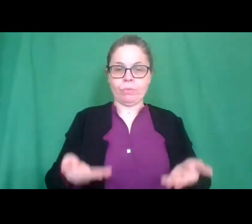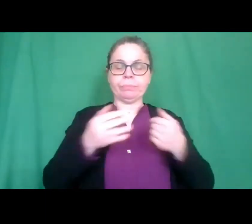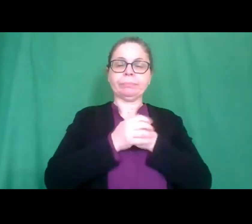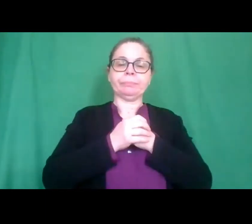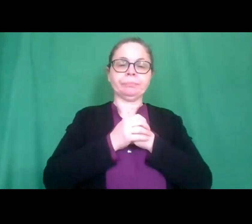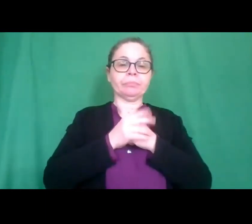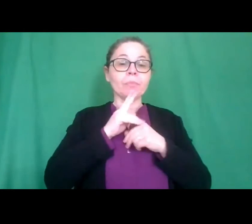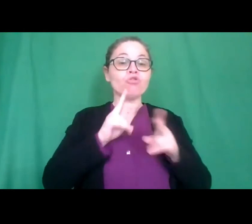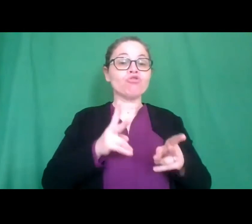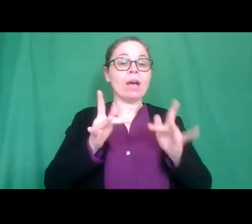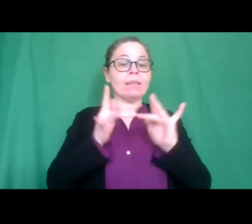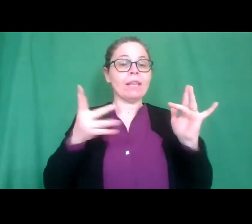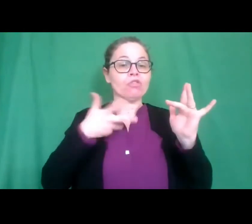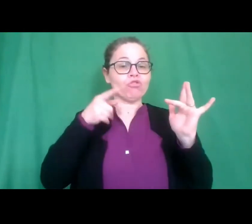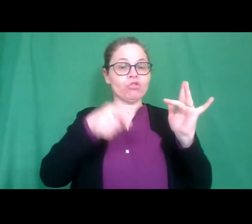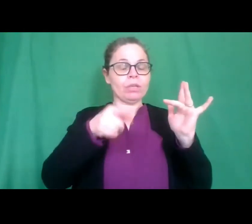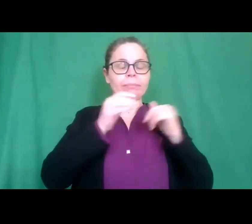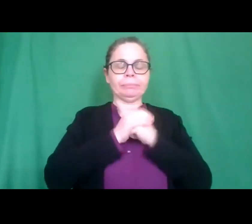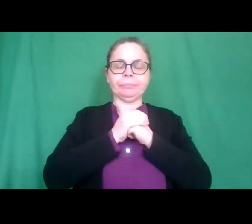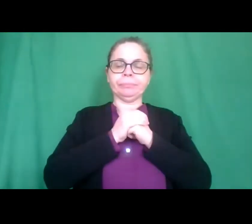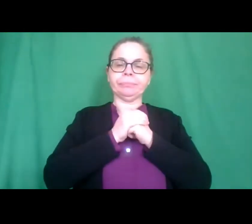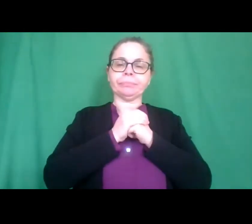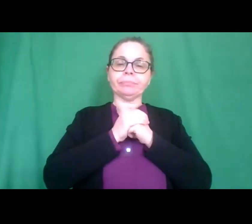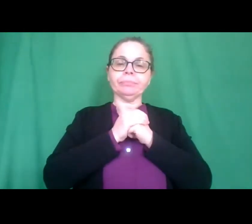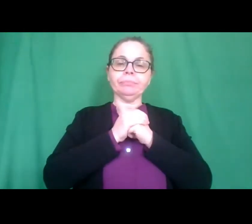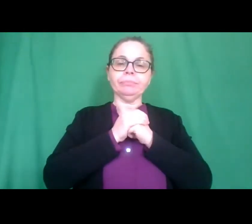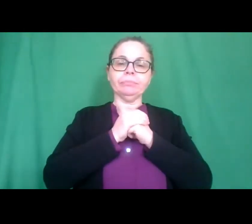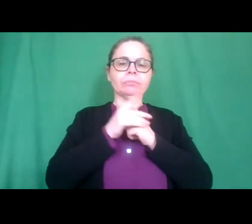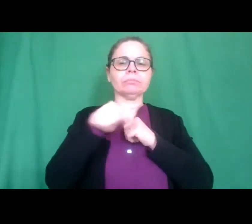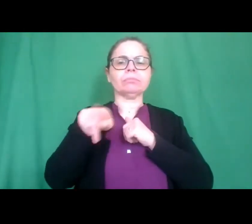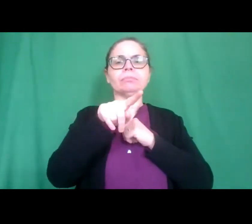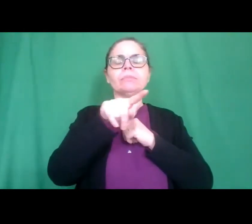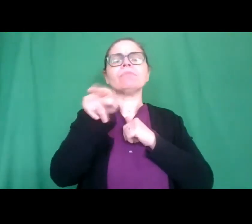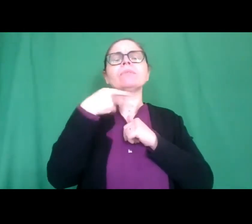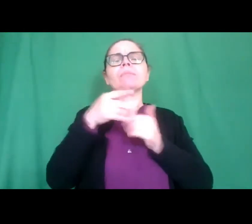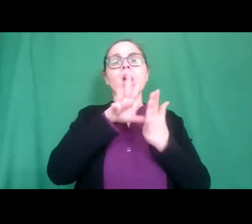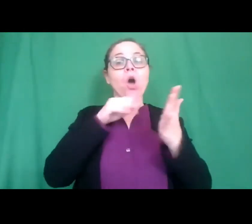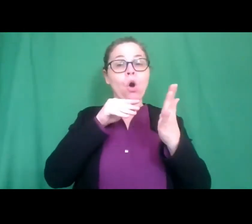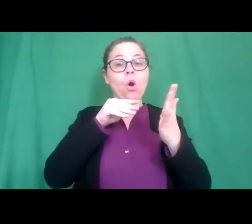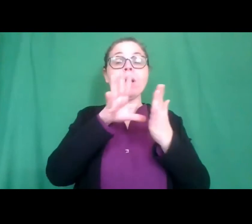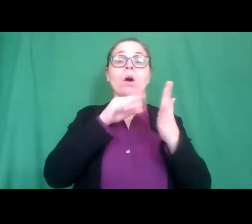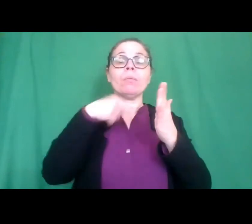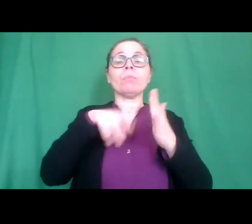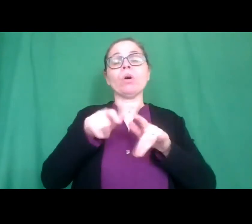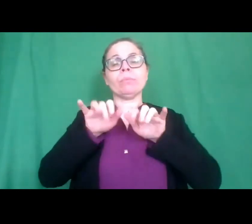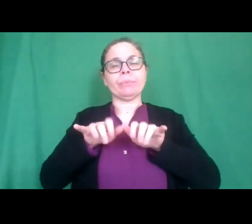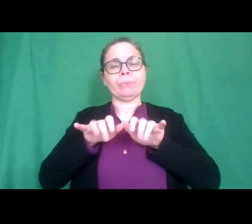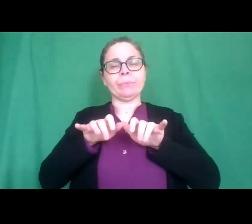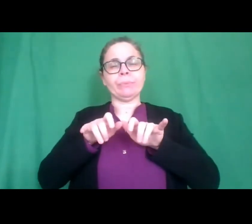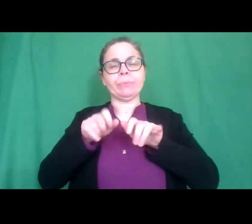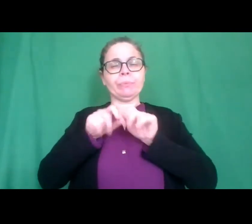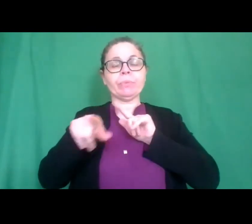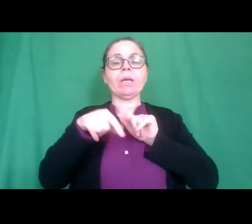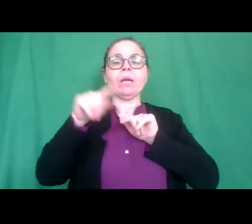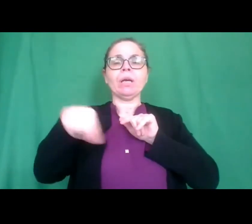ecco lo vedo già pronto quindi prendetelo copiatelo e compilatelo e vi verrà inviato